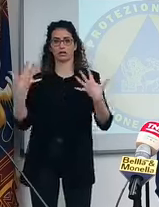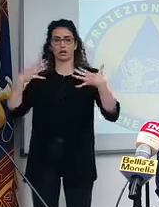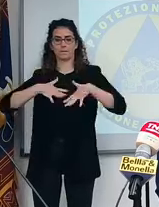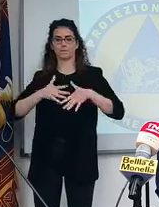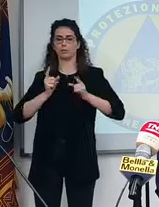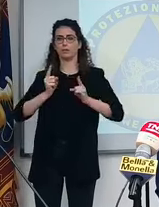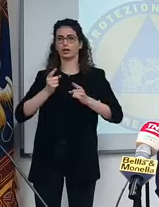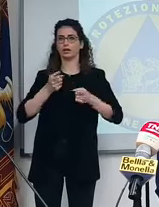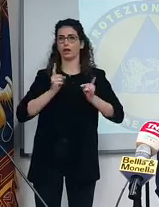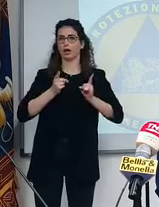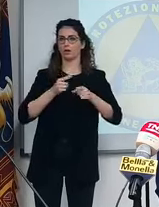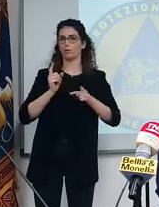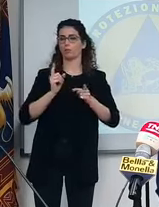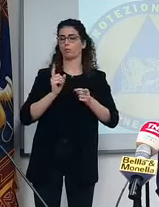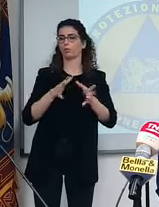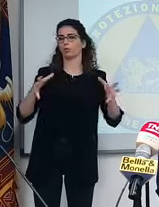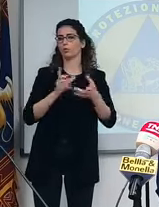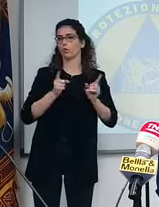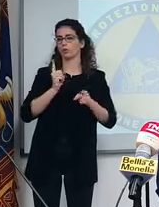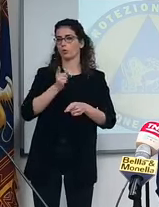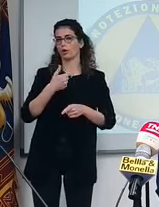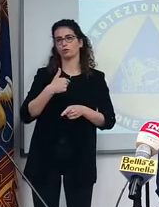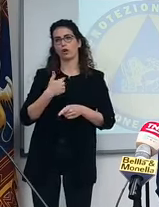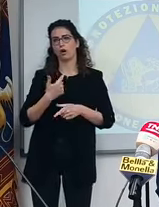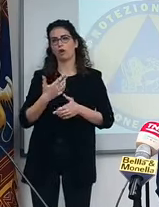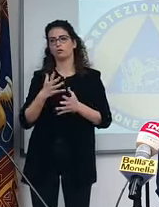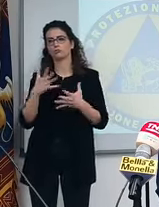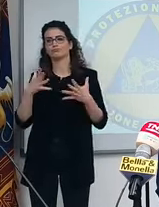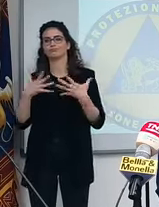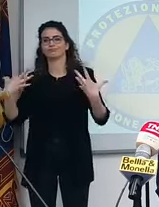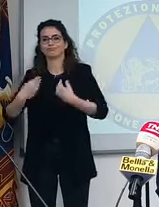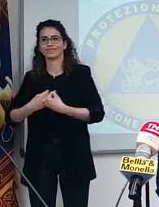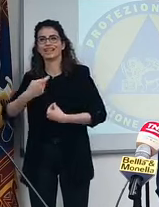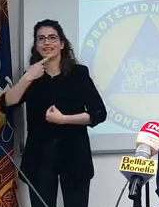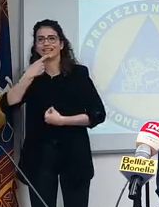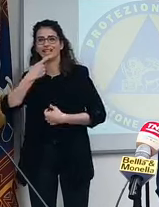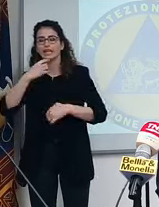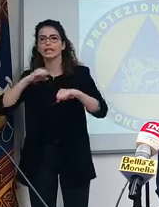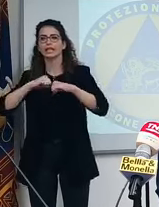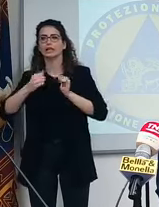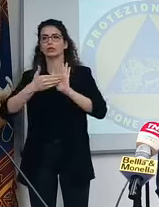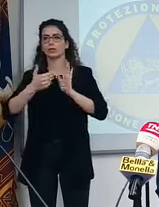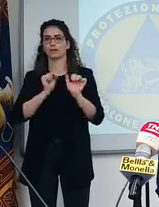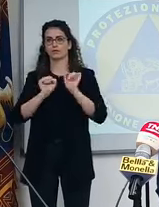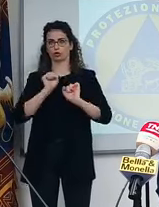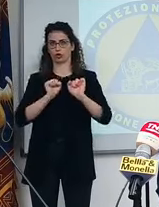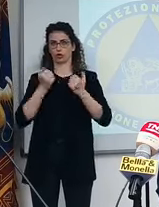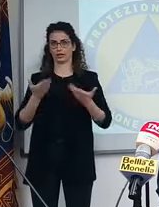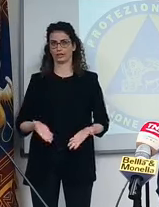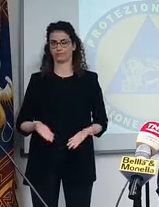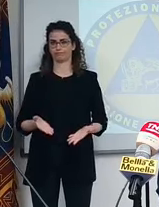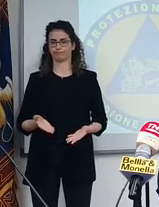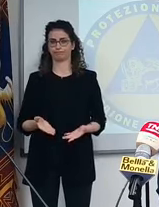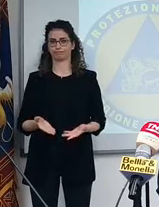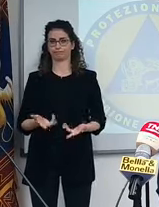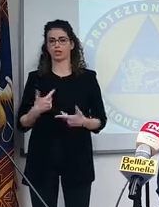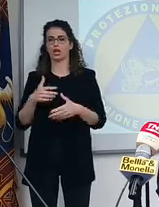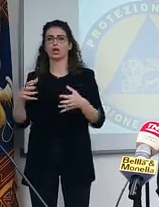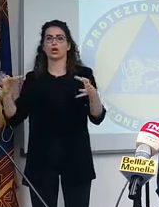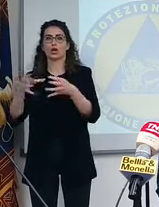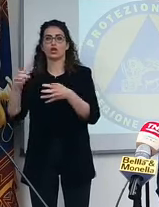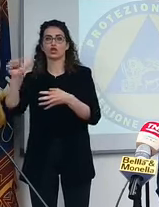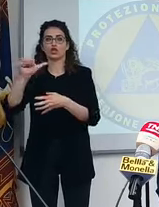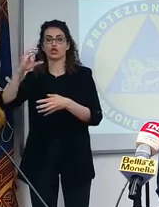le abbiamo fatte con i nostri direttori della prevenzione, che magari non saranno nel CTS,